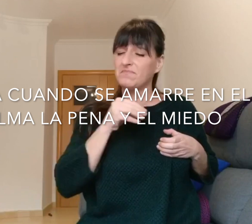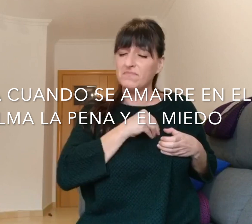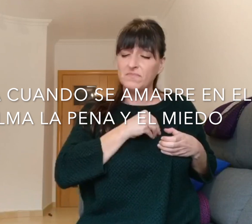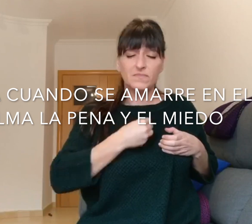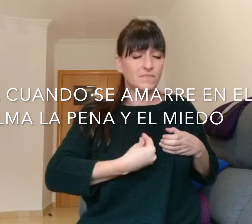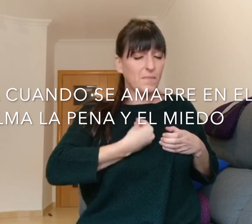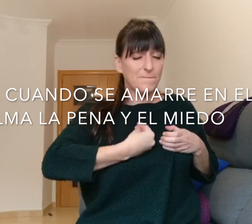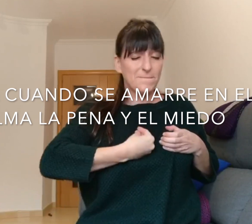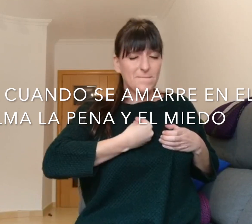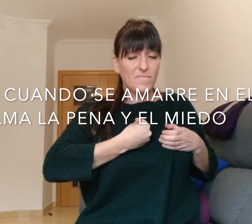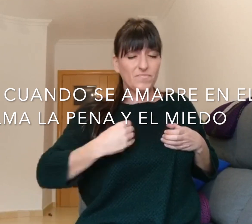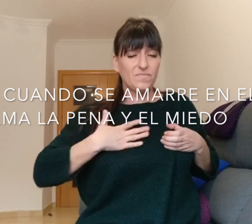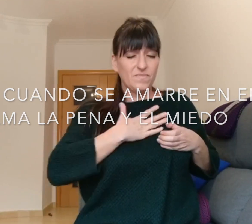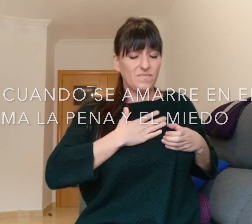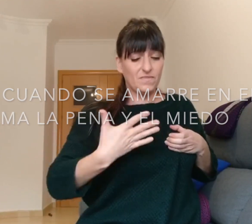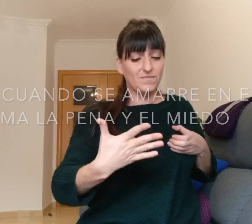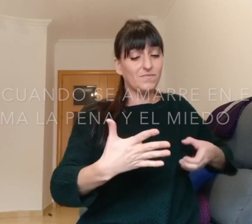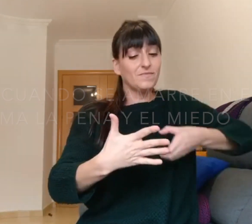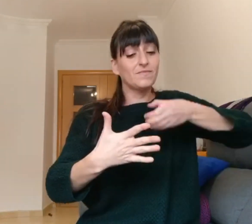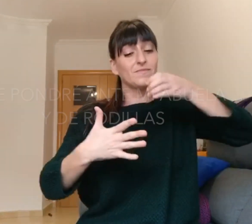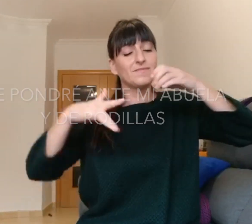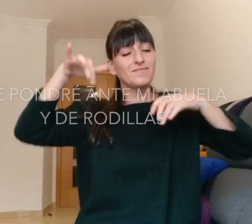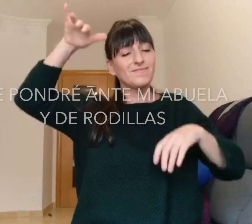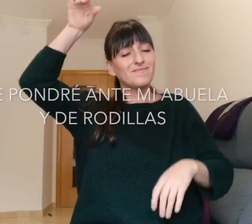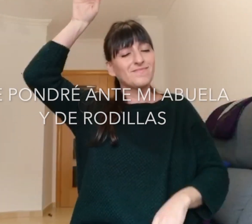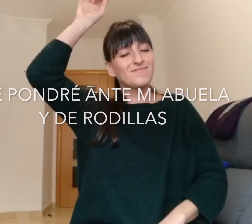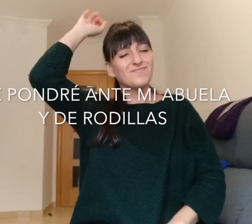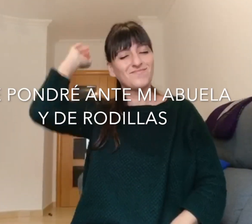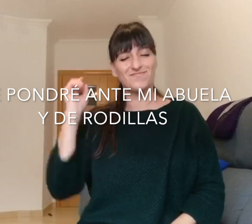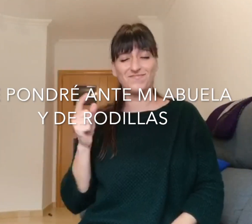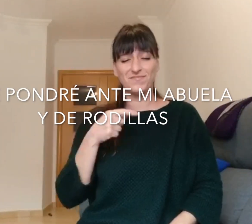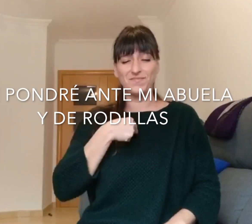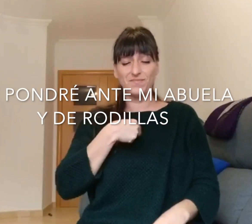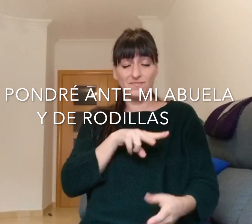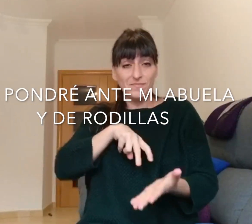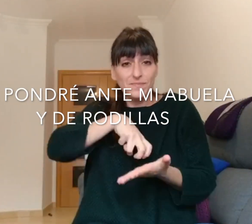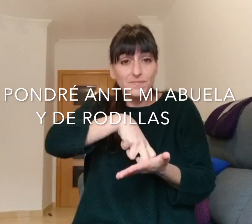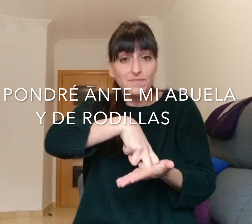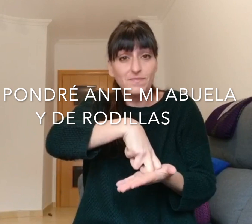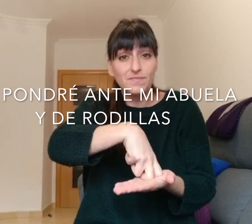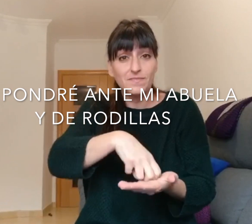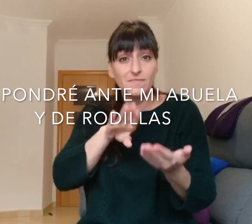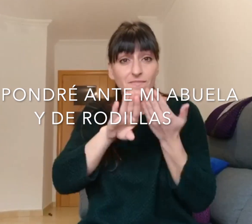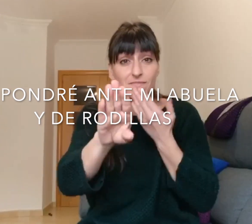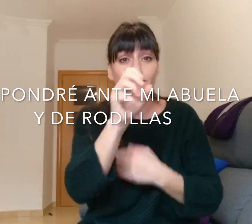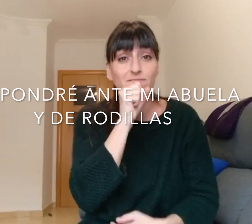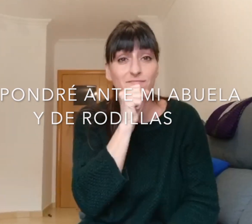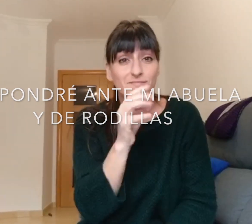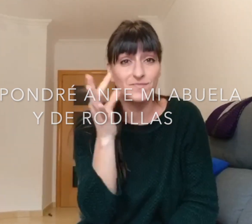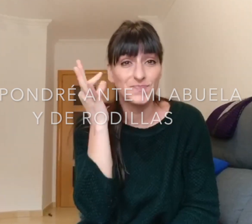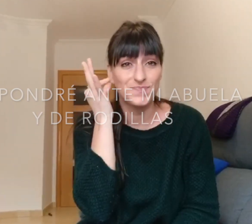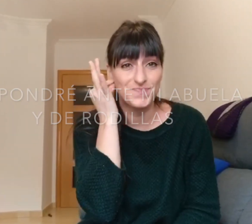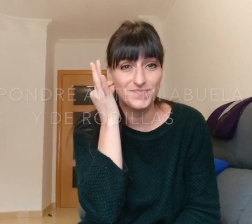el alma la pena y el miedo Me pondré ante mi abuela y de rodillas